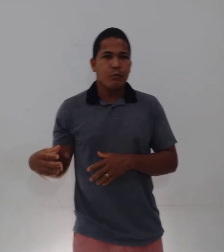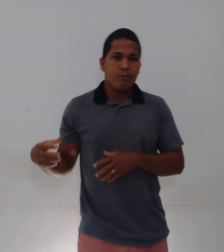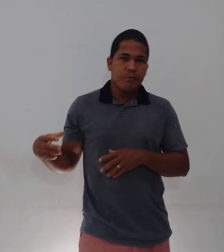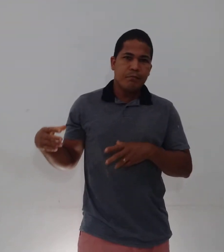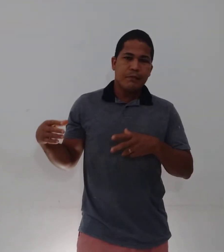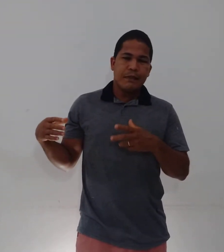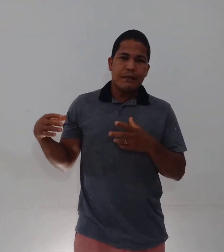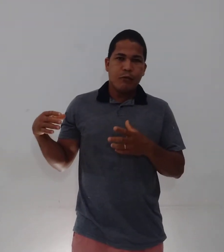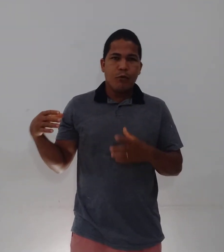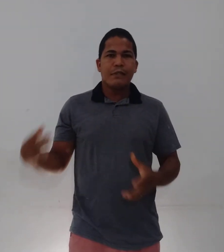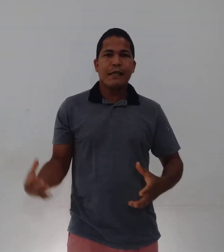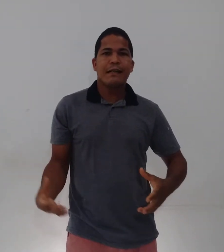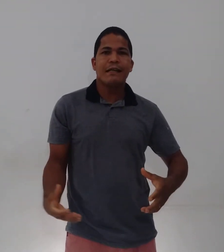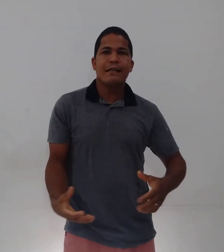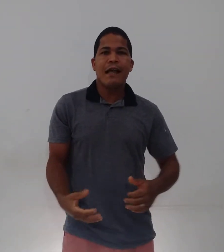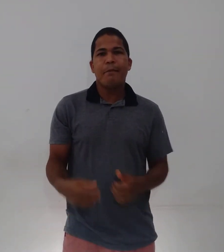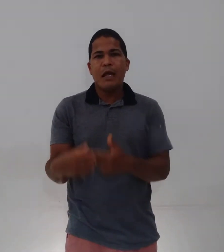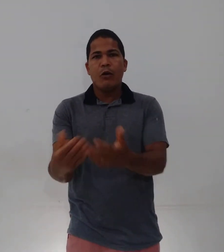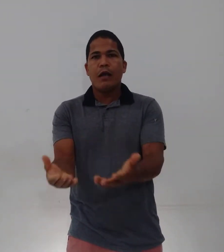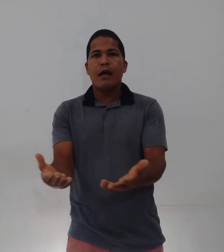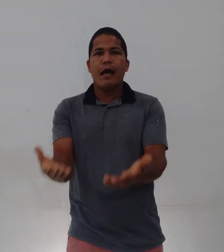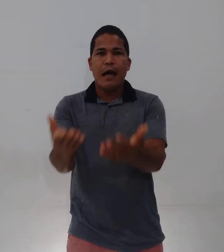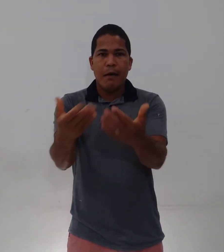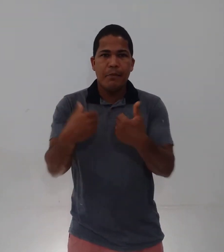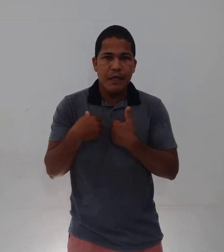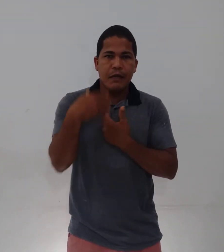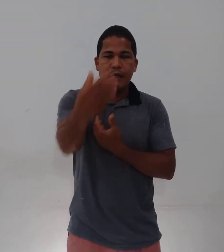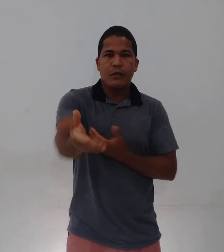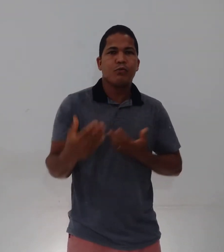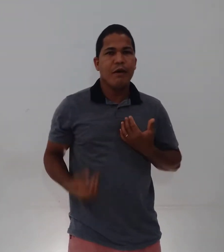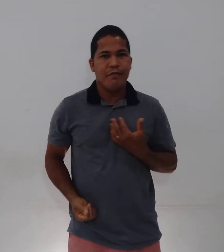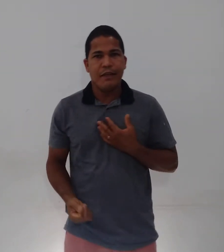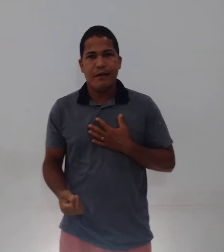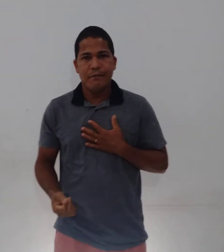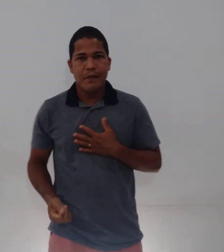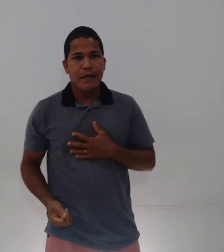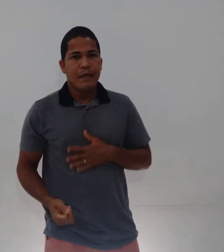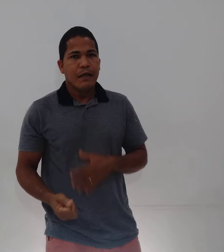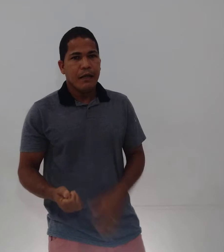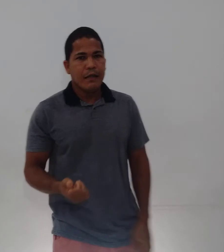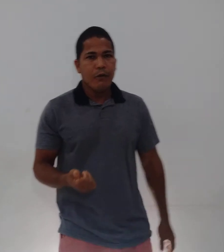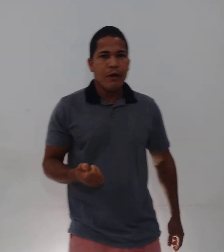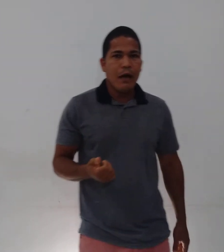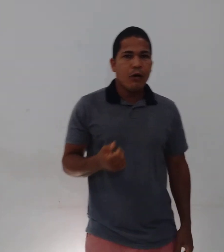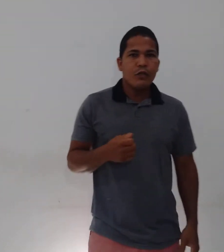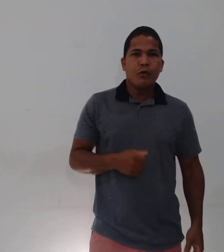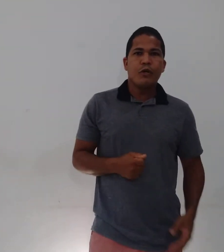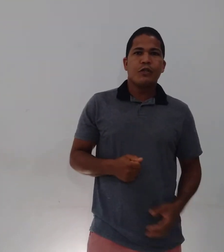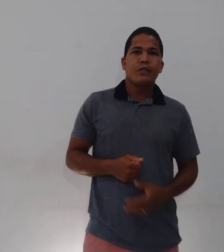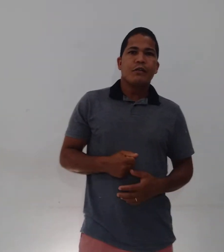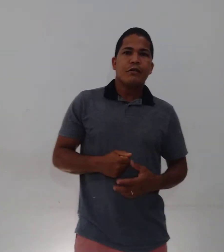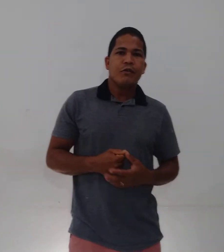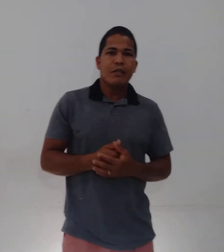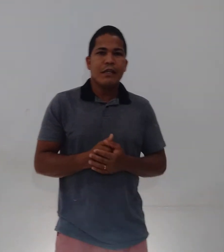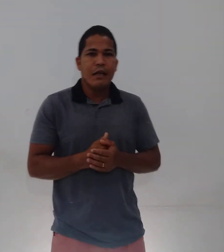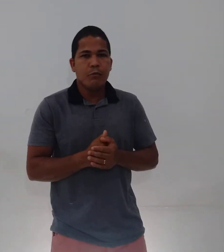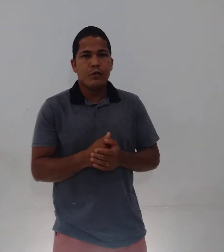Isso, com certeza, é melhorar a minha e a sua vida. Então, na aula de hoje, nós iremos